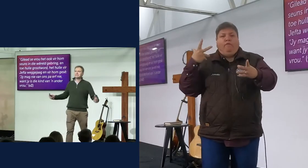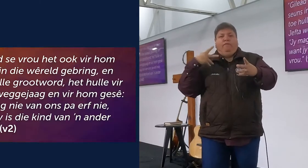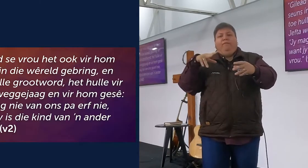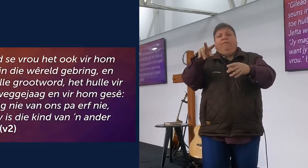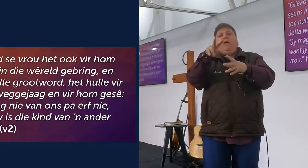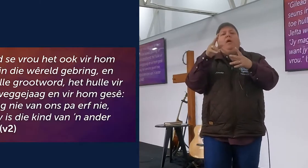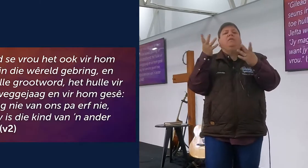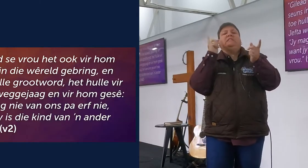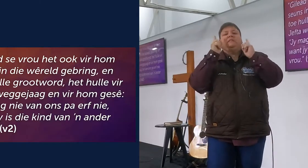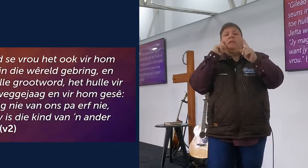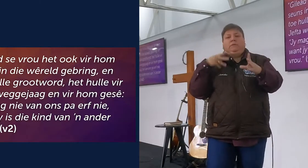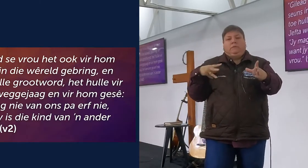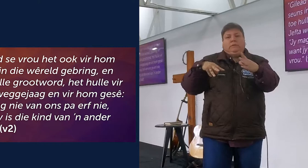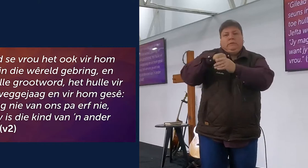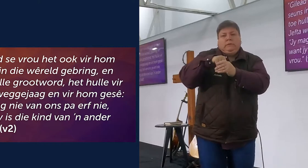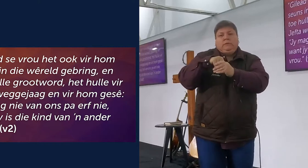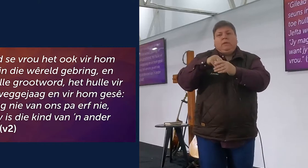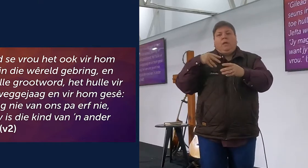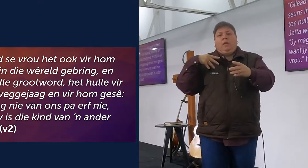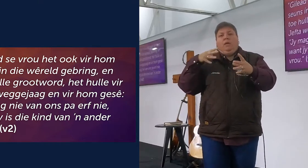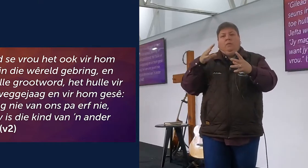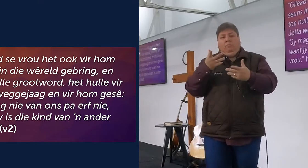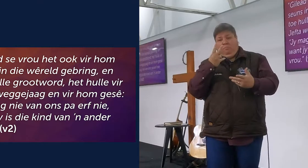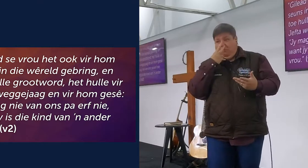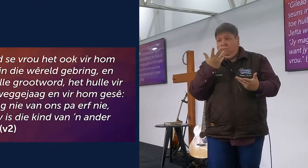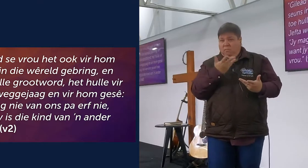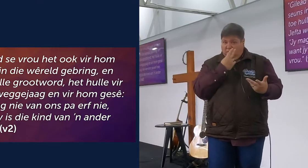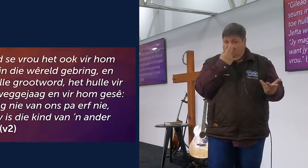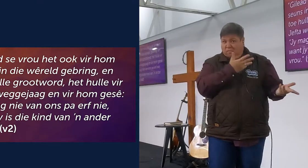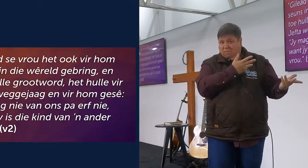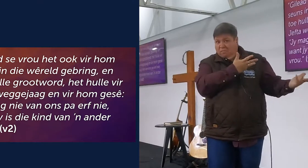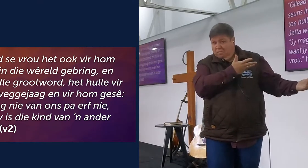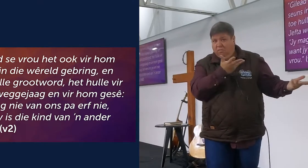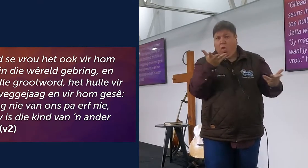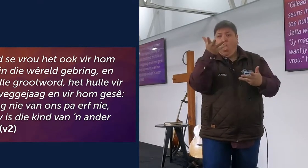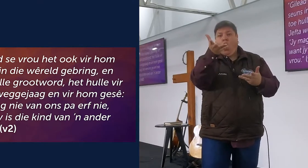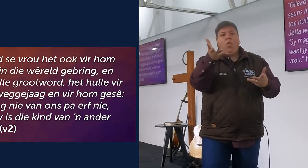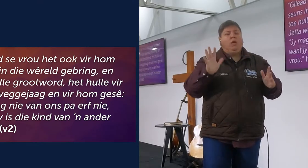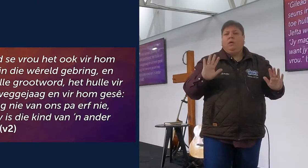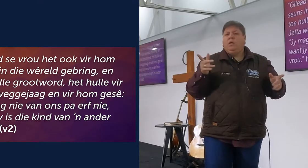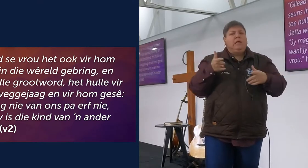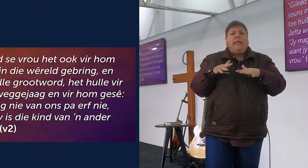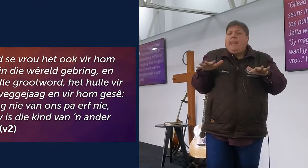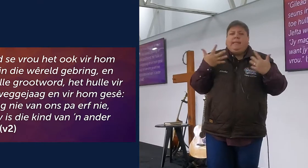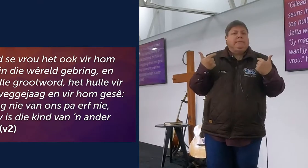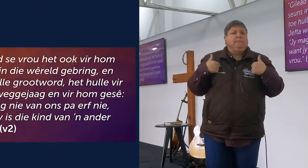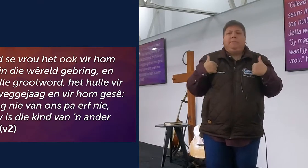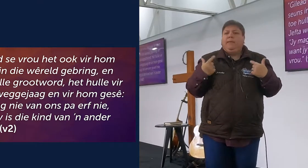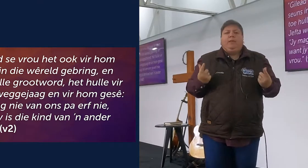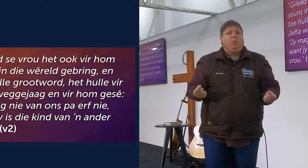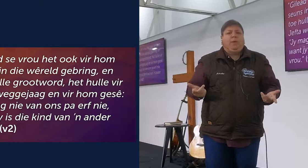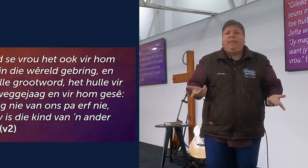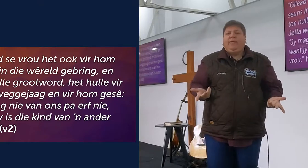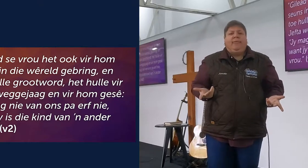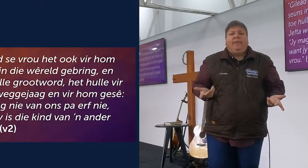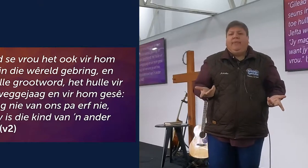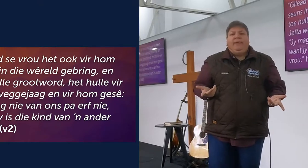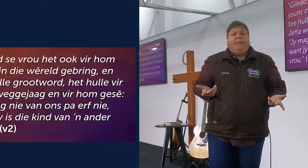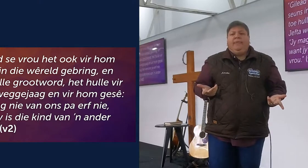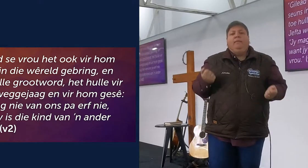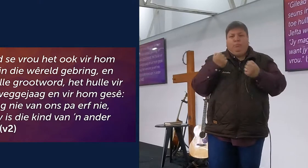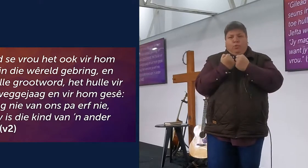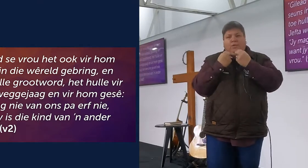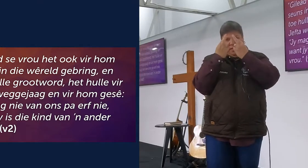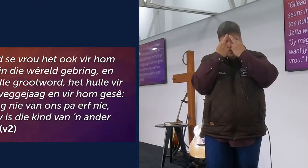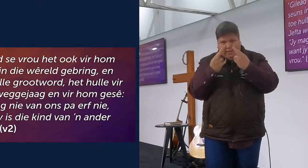gebeur, geleedse vrou, het vir hom sê in die wereld gebring, het vir hom nog sêns in die wereld gebring, en toe hulle groot word, het hulle vir Jefta weggejaag en gesê, jy